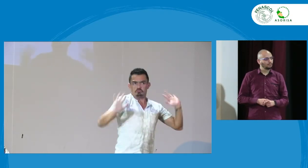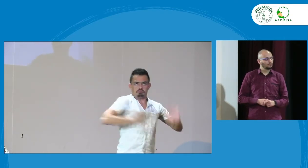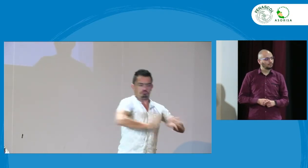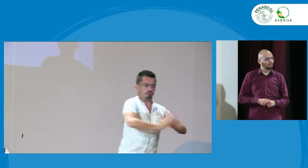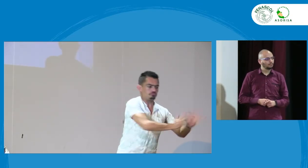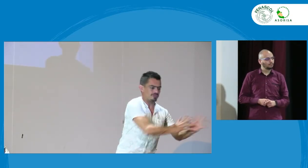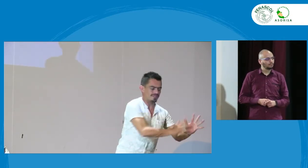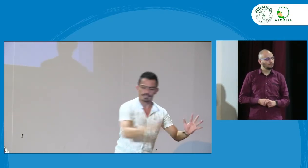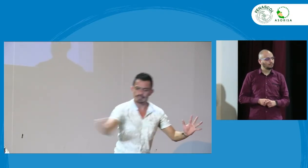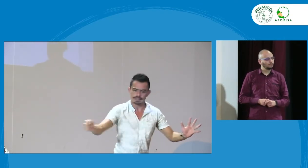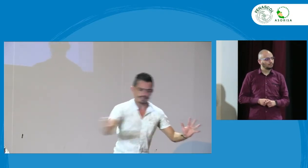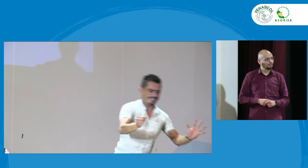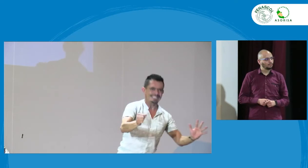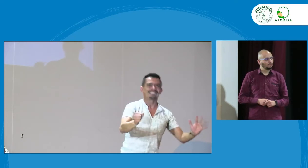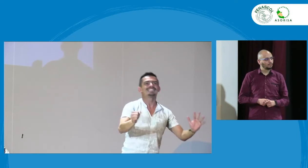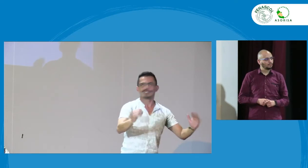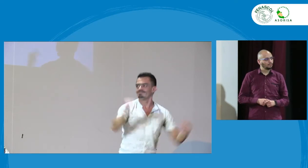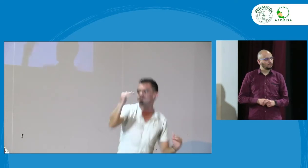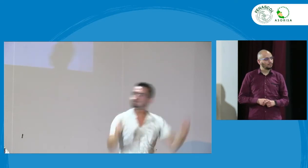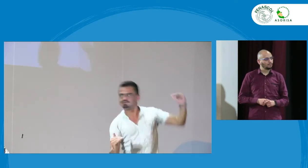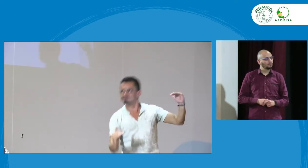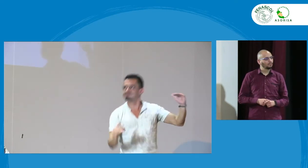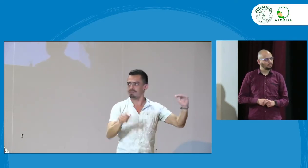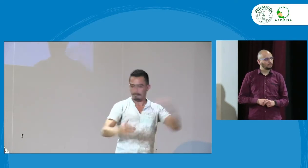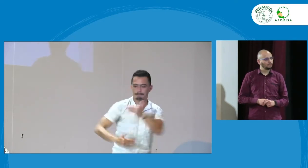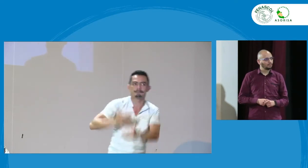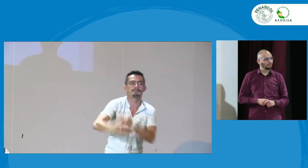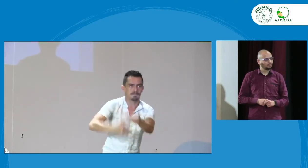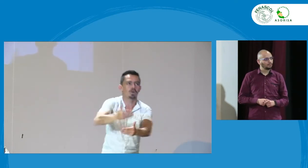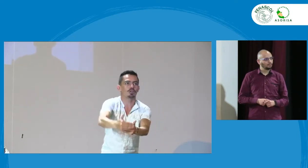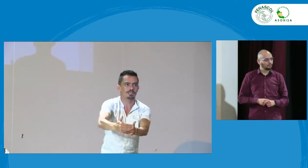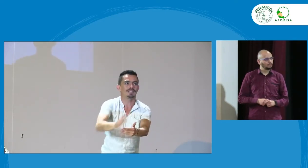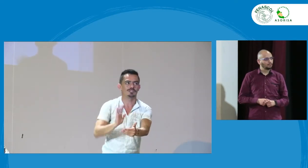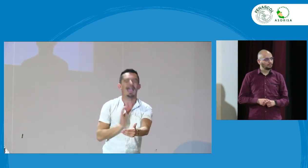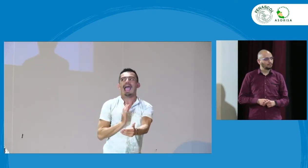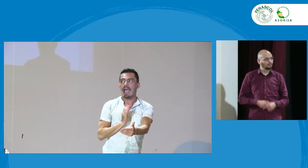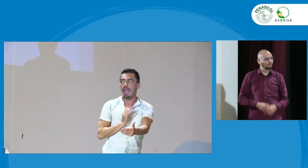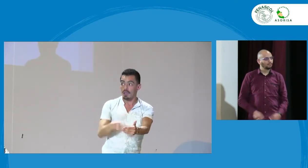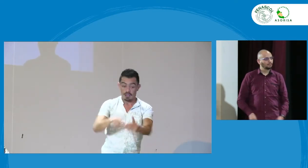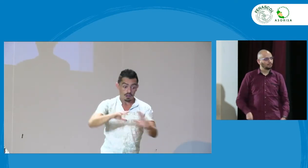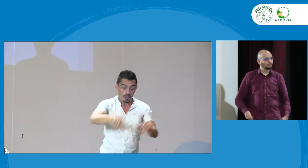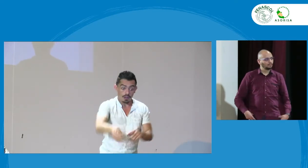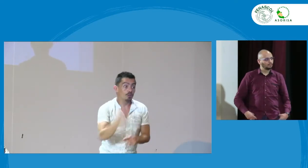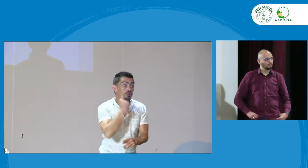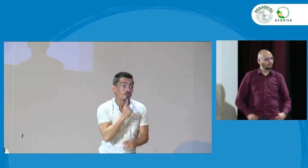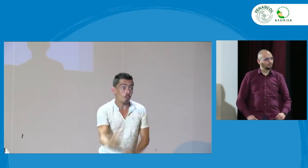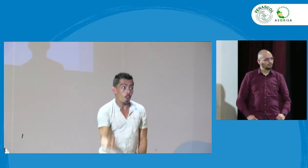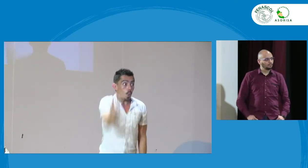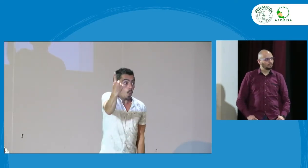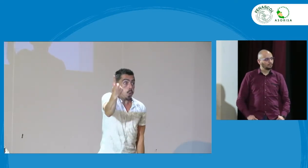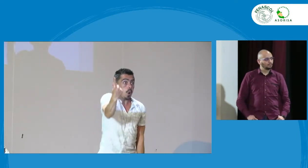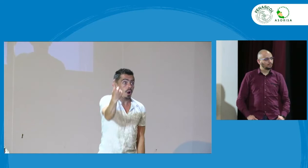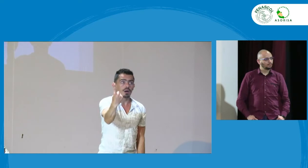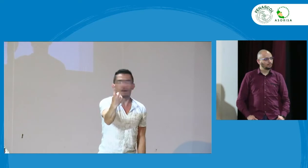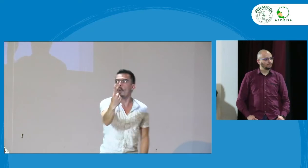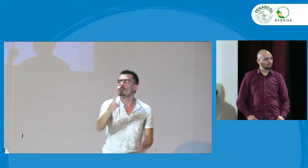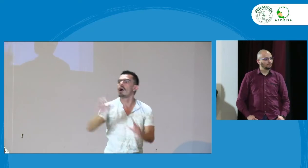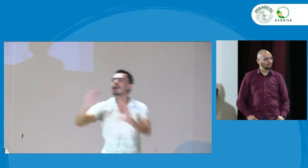y puede que haya personas sordas que son usuarias de lengua de señas y claro que esa persona con múltiples discapacidades va a estar en desventaja ahora bien